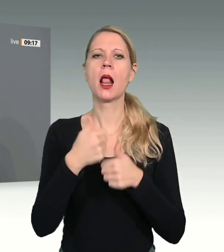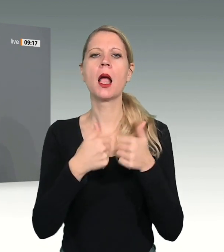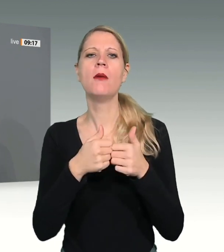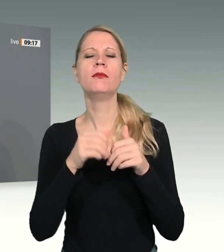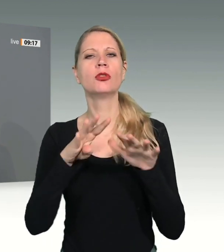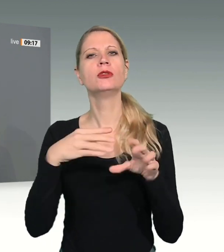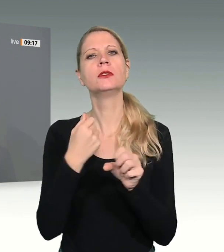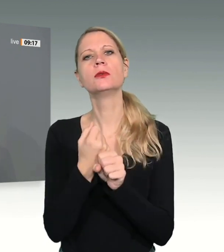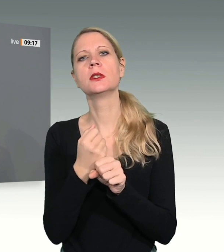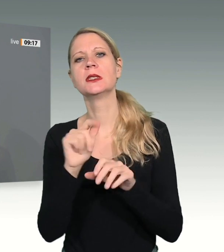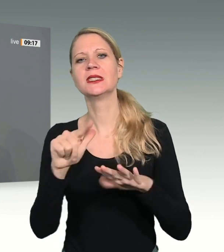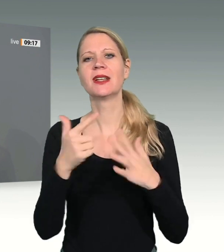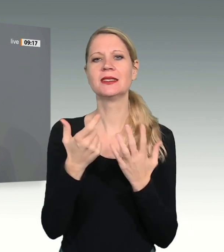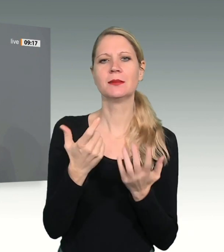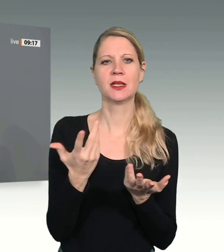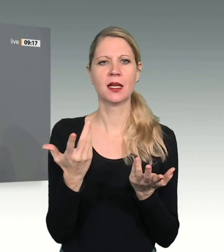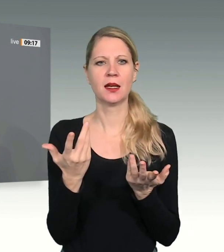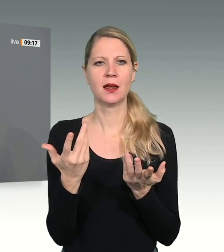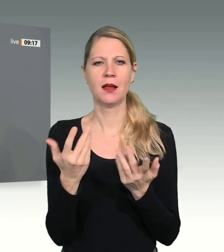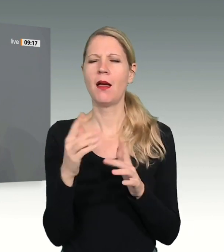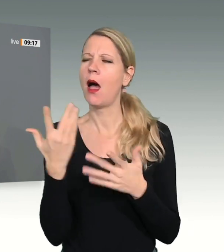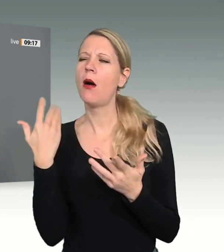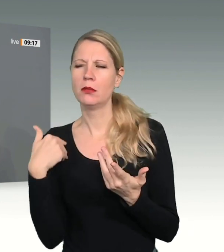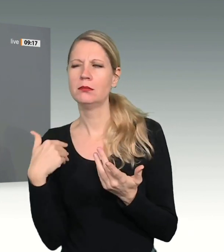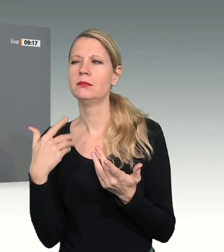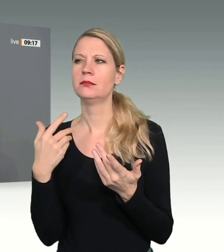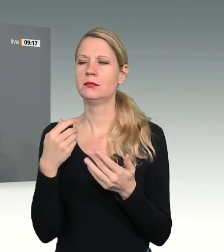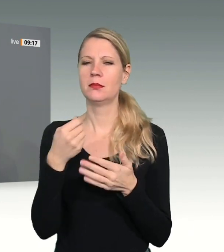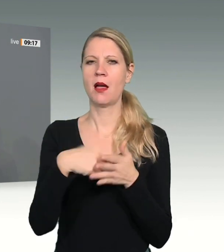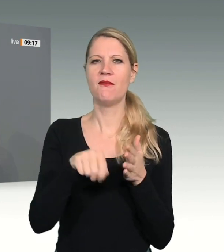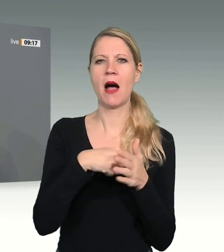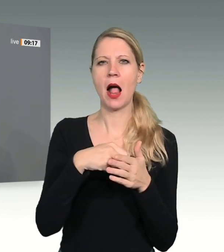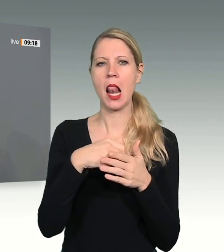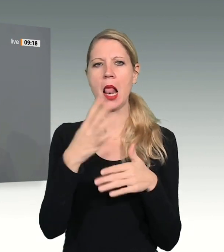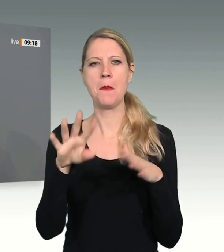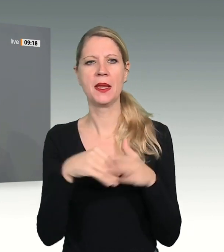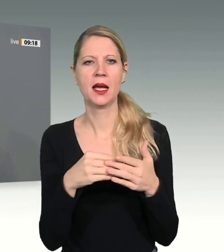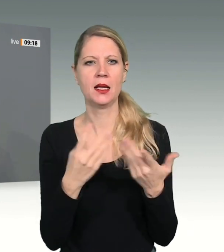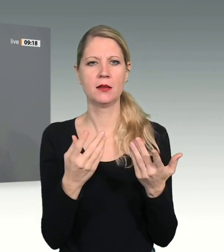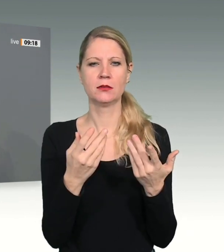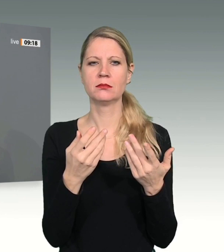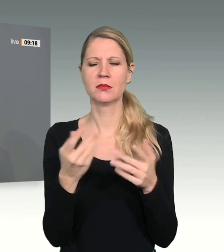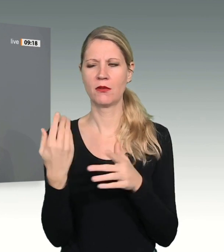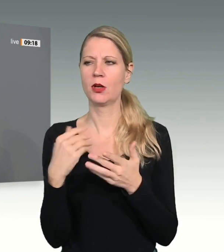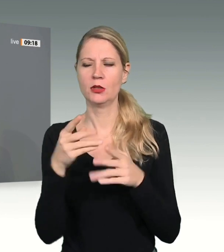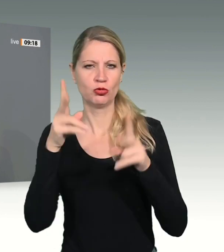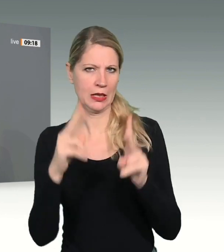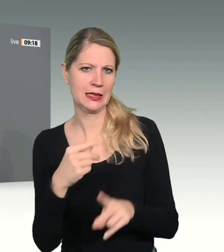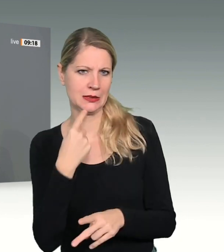ansteigende Inflation mit ihren Gefahren für Wachstum und Beschäftigung thematisiert.